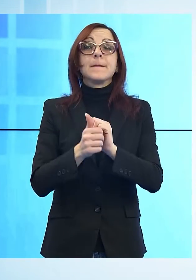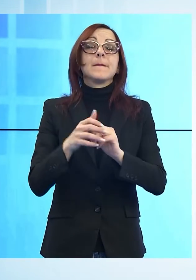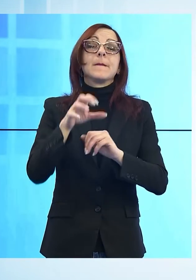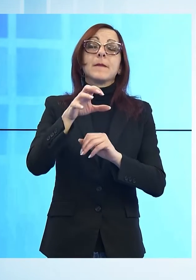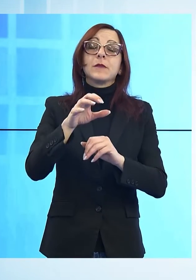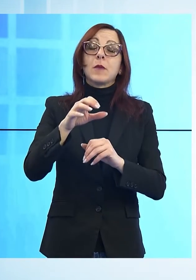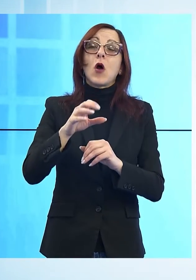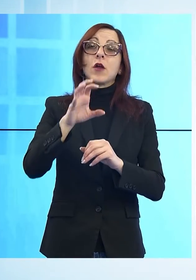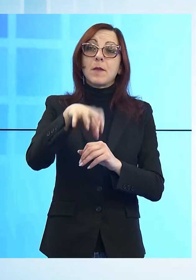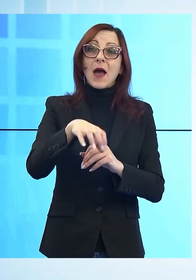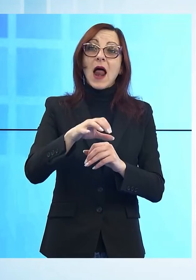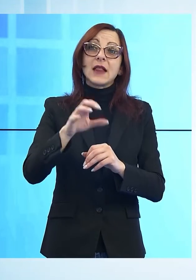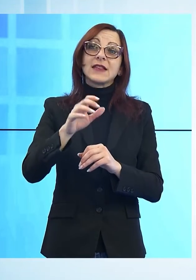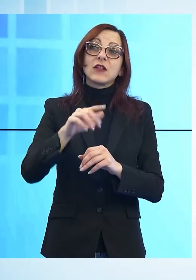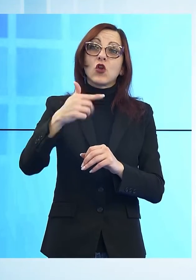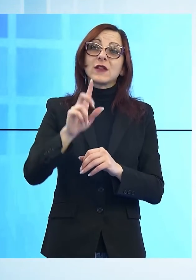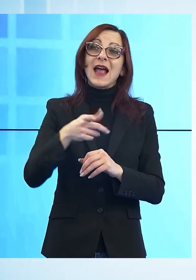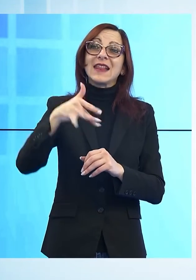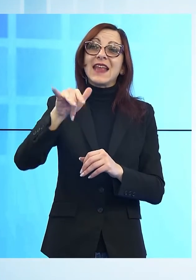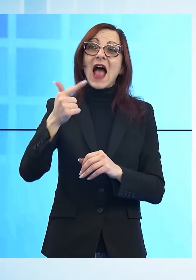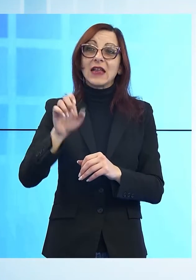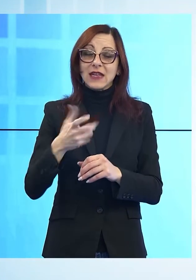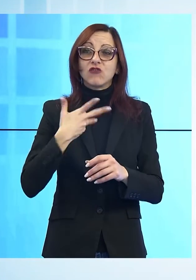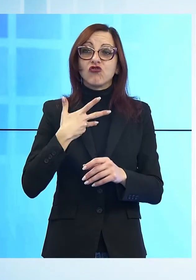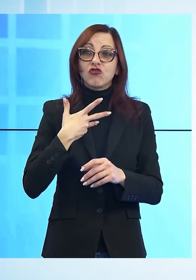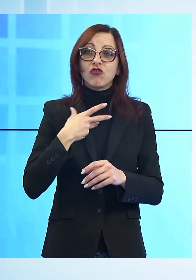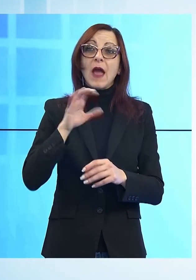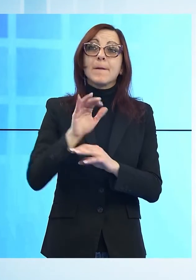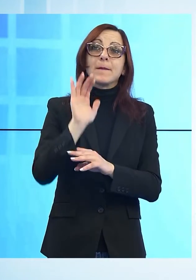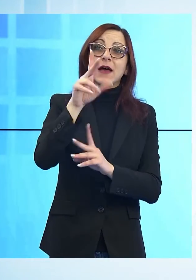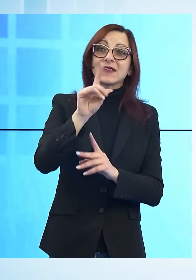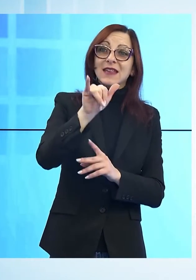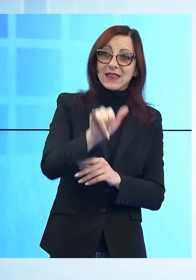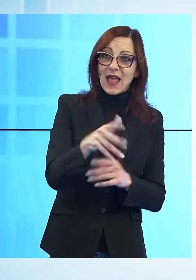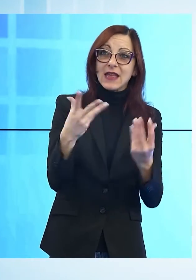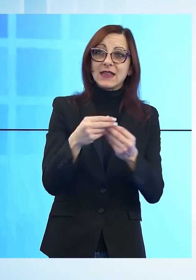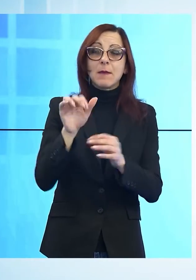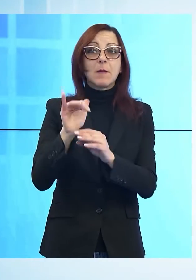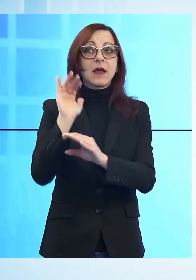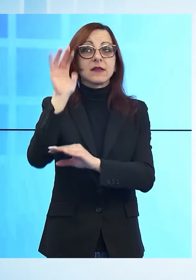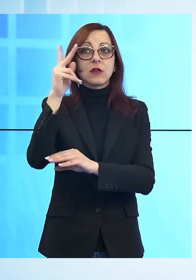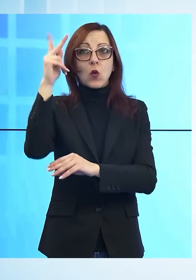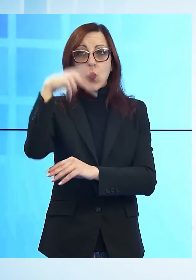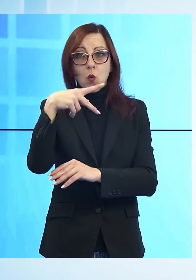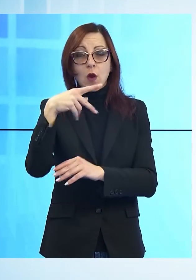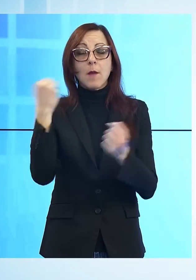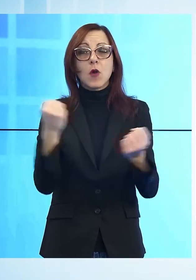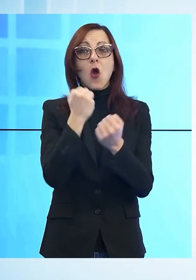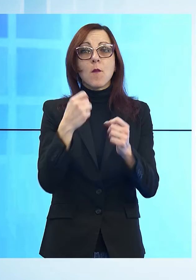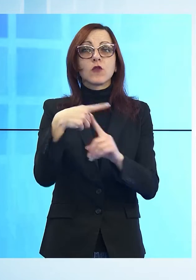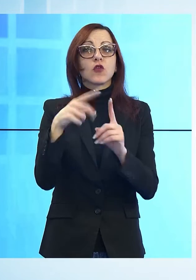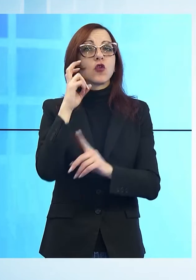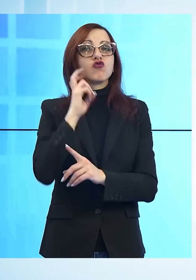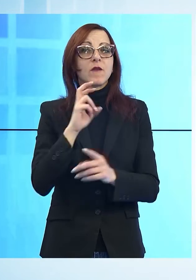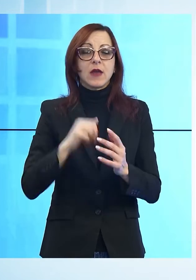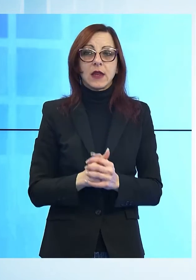Day, la manifestazione promossa dalla Croce Verde insieme al Basketball Club Lucca. L'evento è stato presentato dal